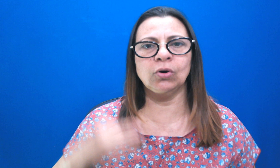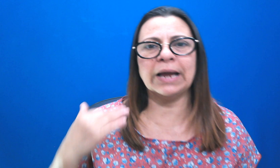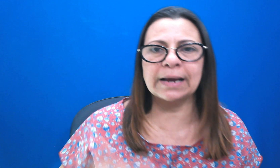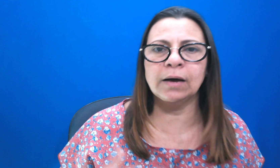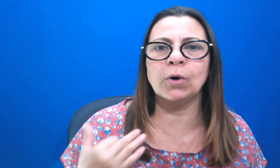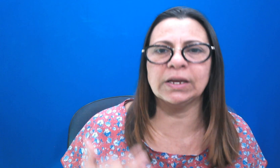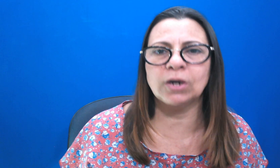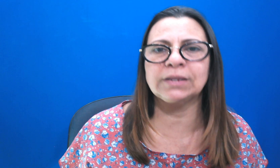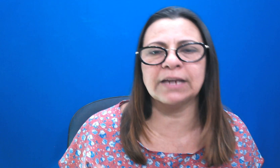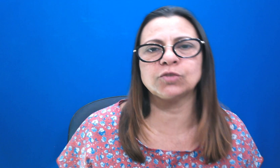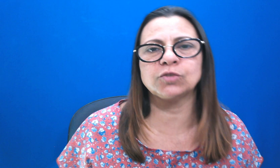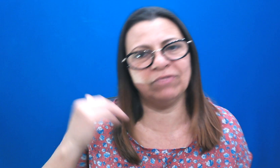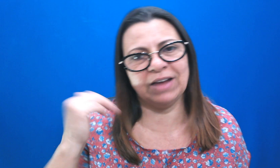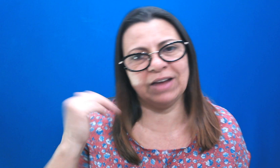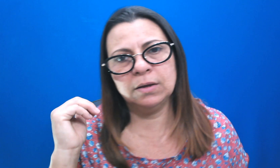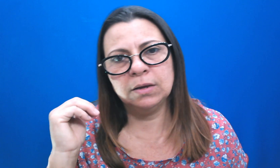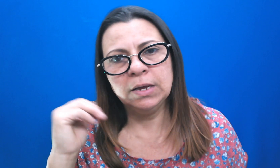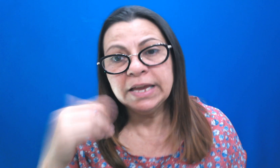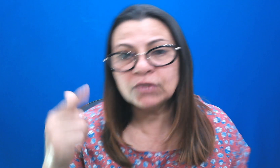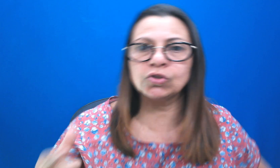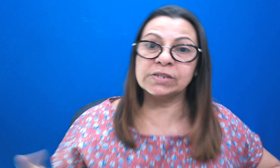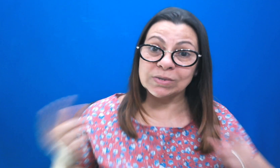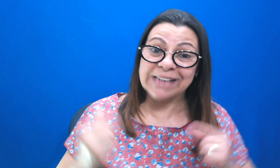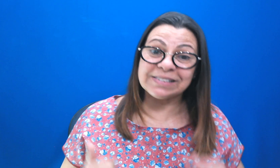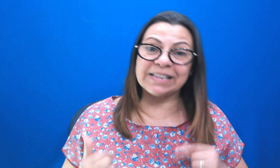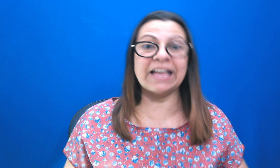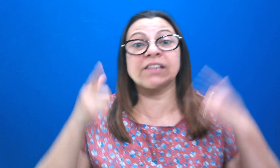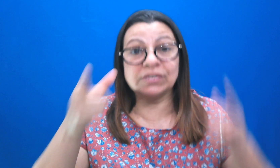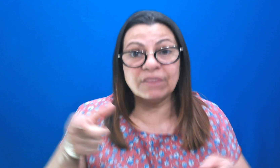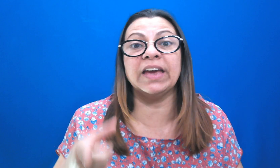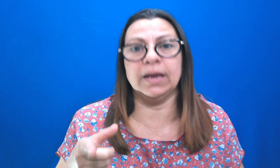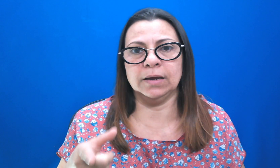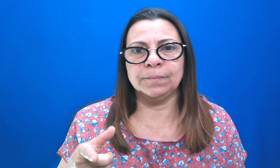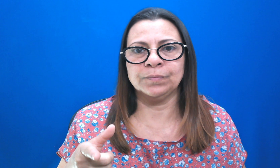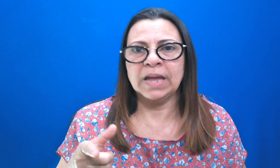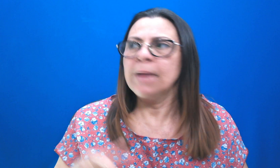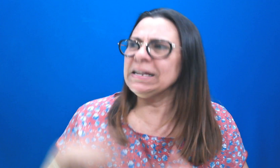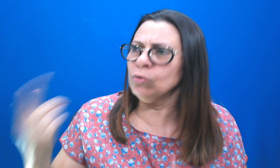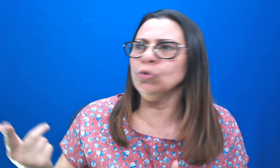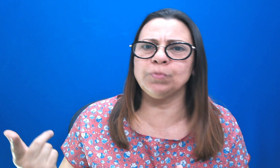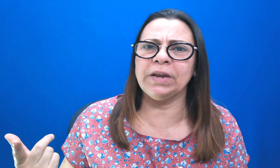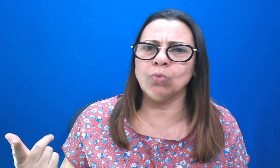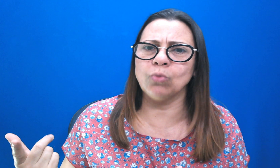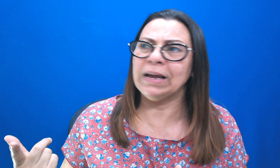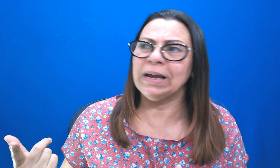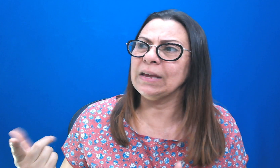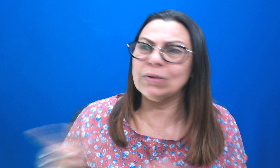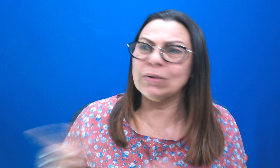acampam ao redor daqueles pra o livrar. Isso são os acidentes que você vê. Mas no mundo espiritual ali, coisa que